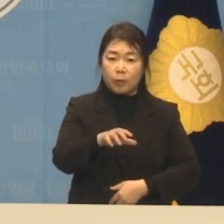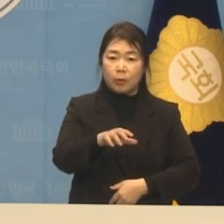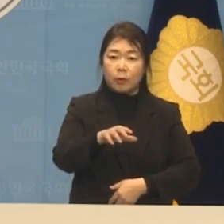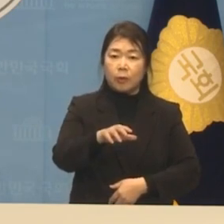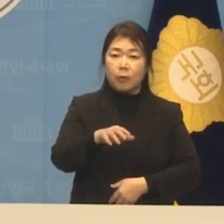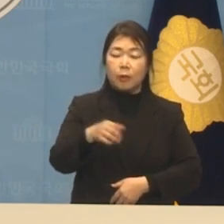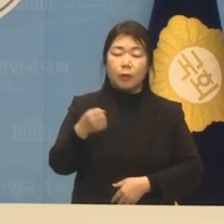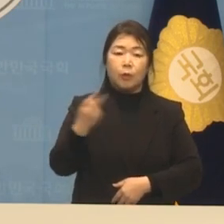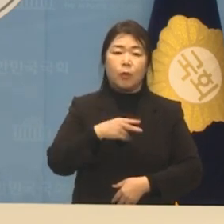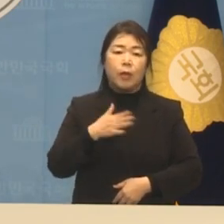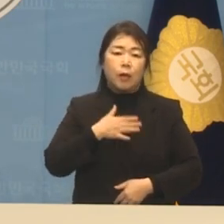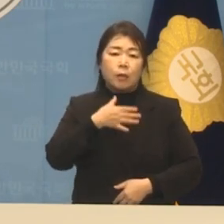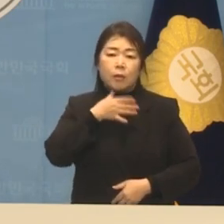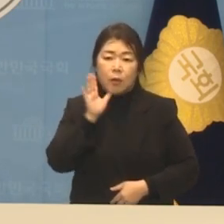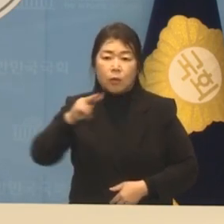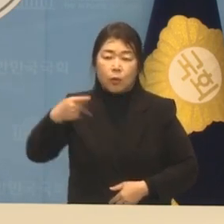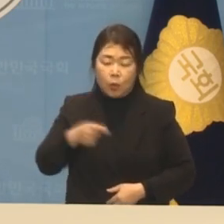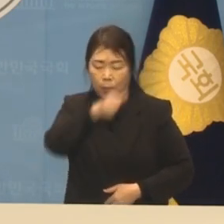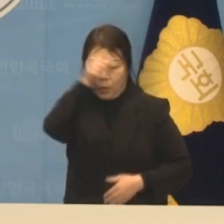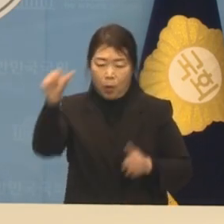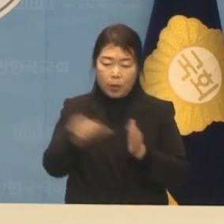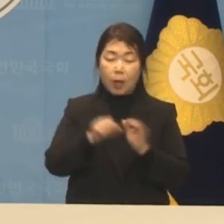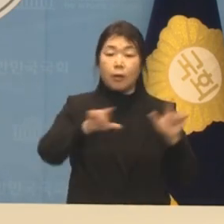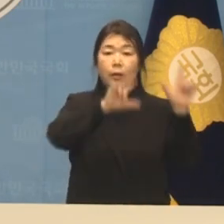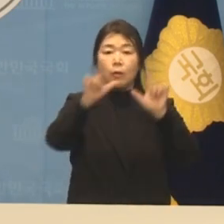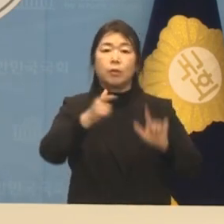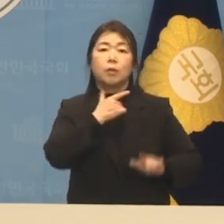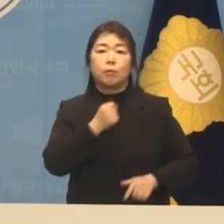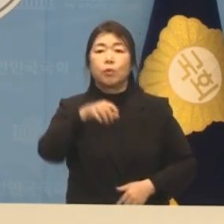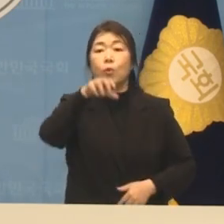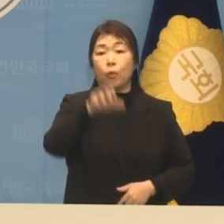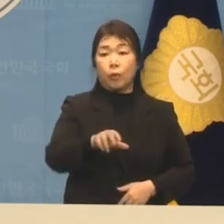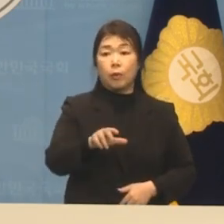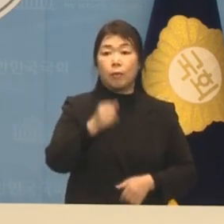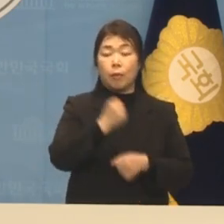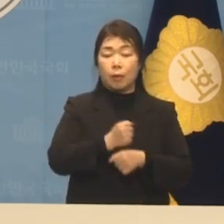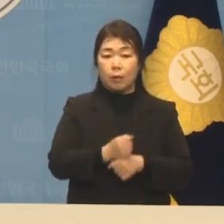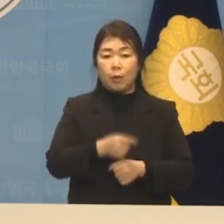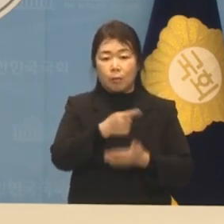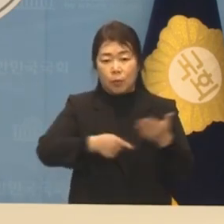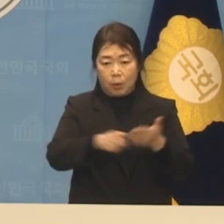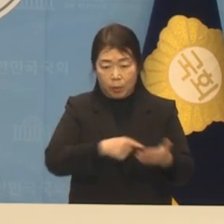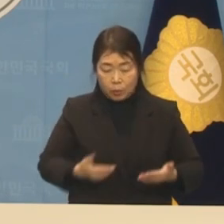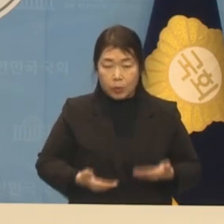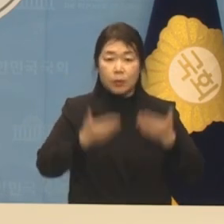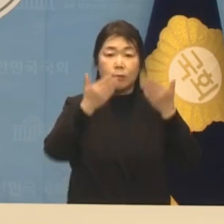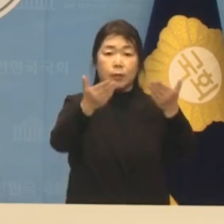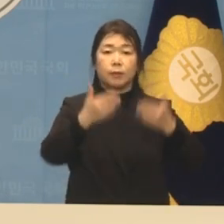내가 늙어서도 평생 살고 싶은 곳 양천을 만들어 보답하겠습니다.